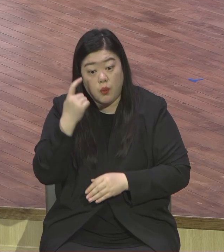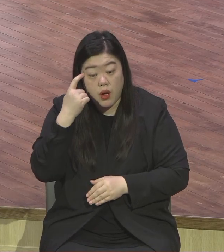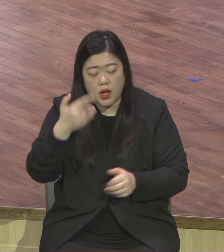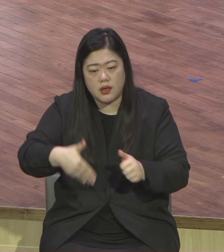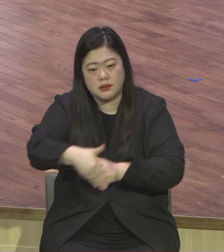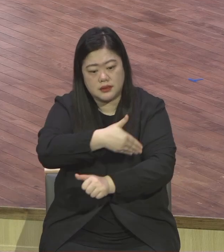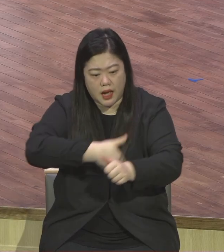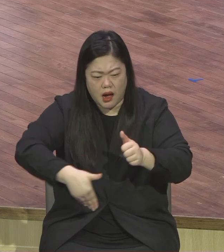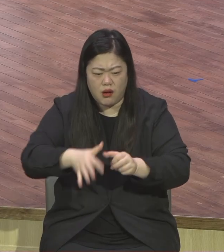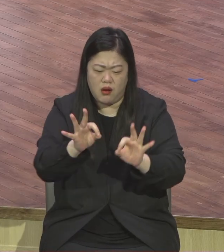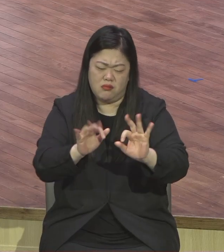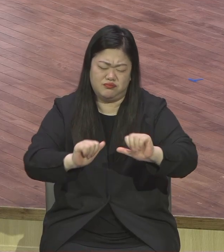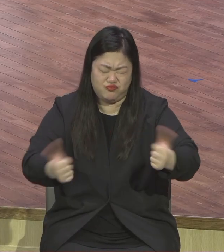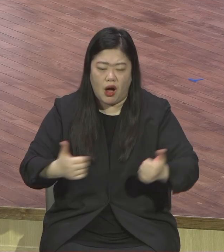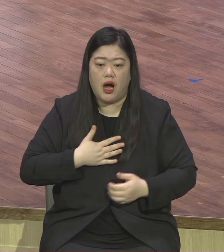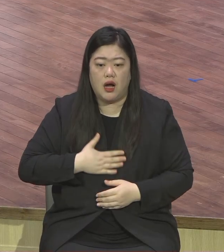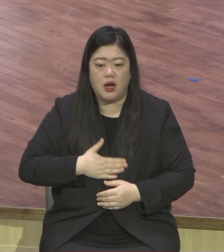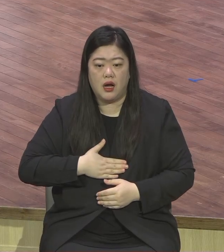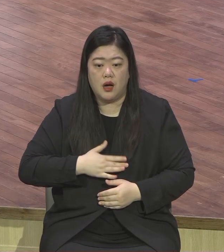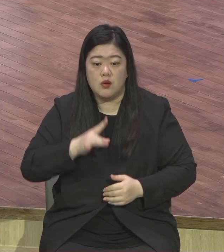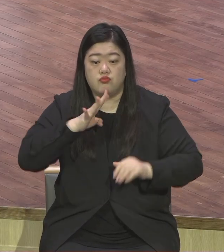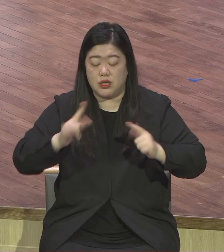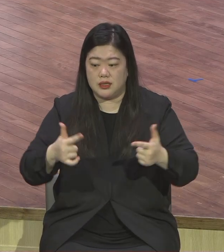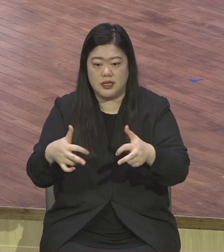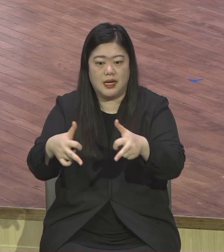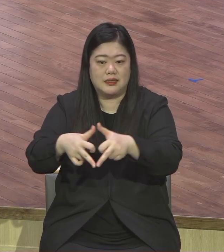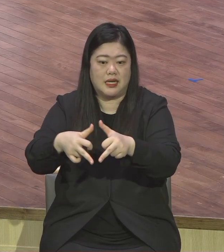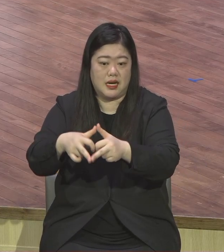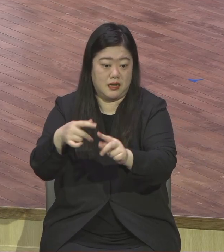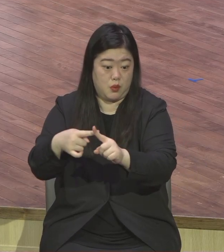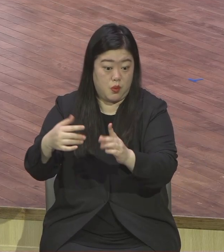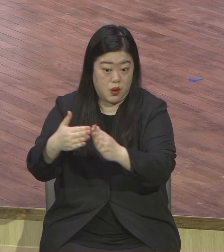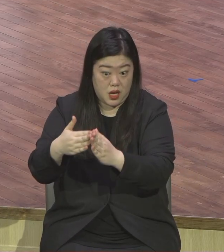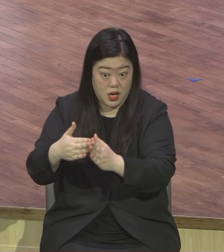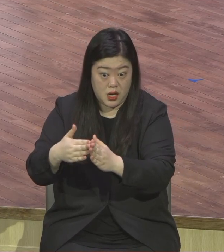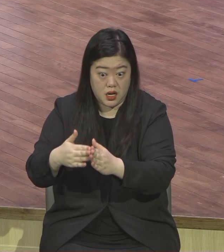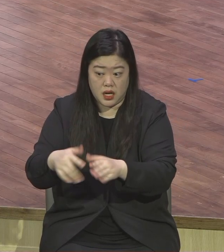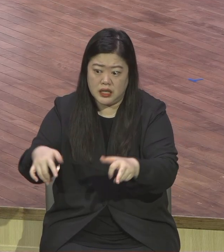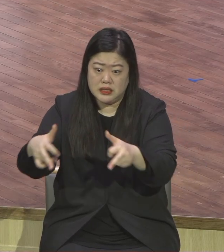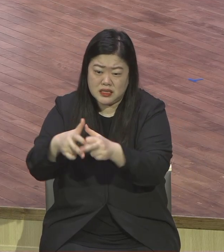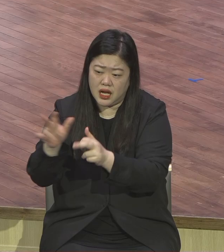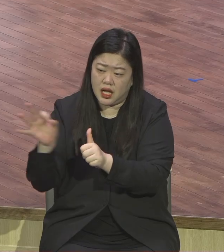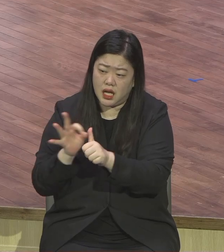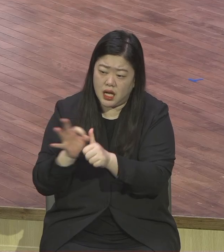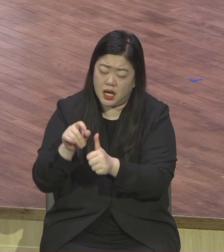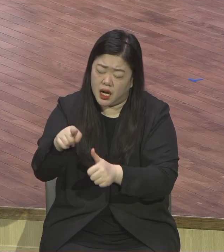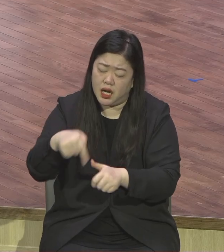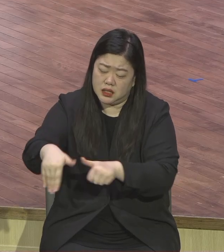생활돈을 없는데 그걸 한구자 하려고 하나님은 어떻게 하는가 보라고요.